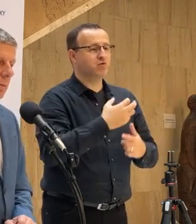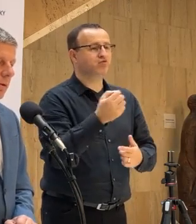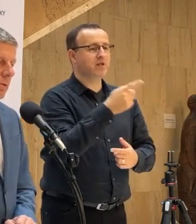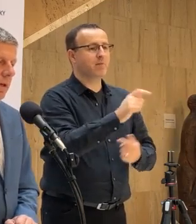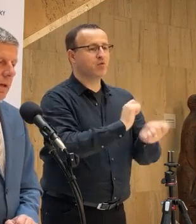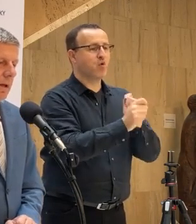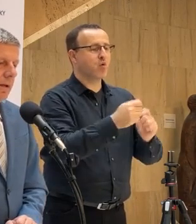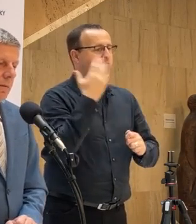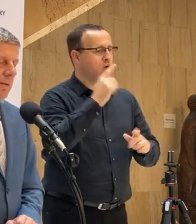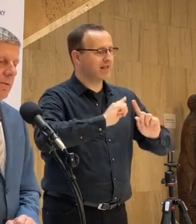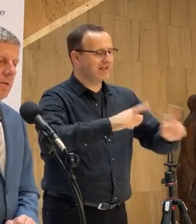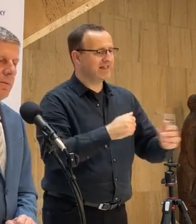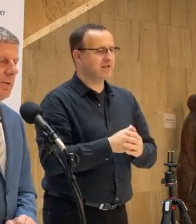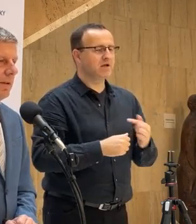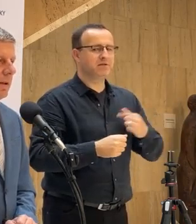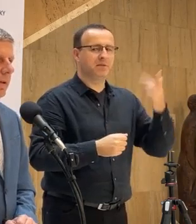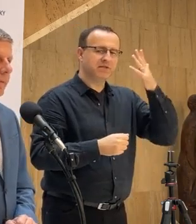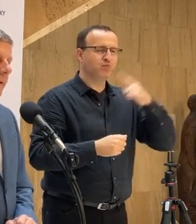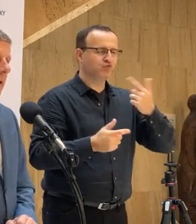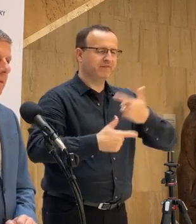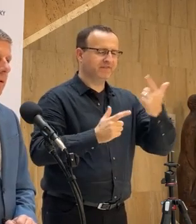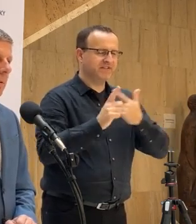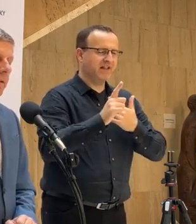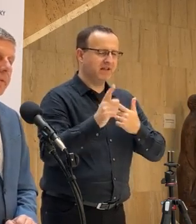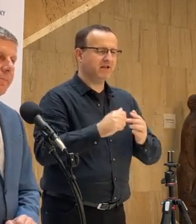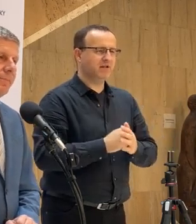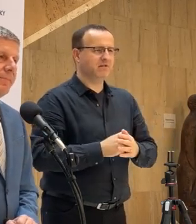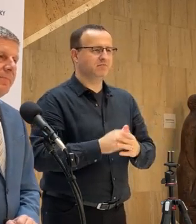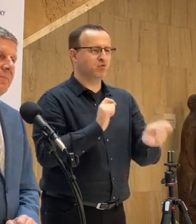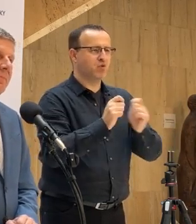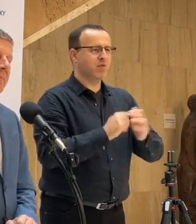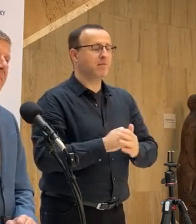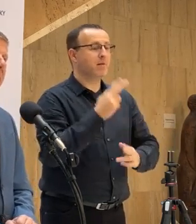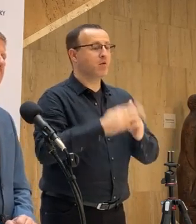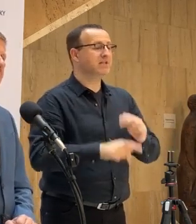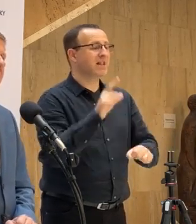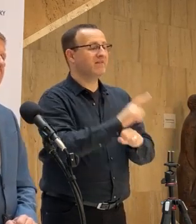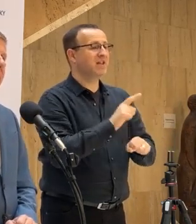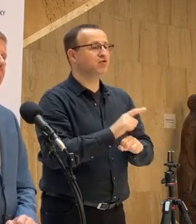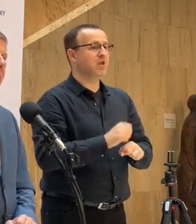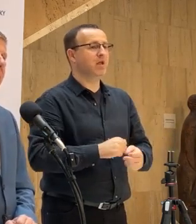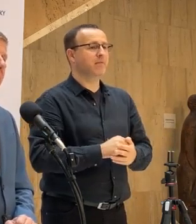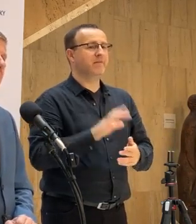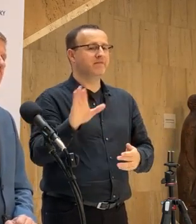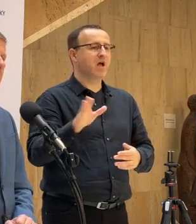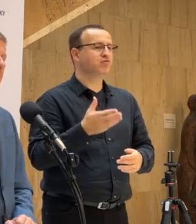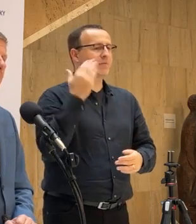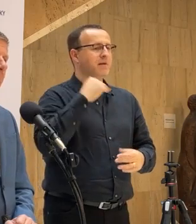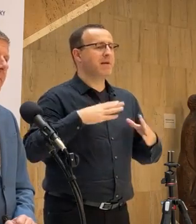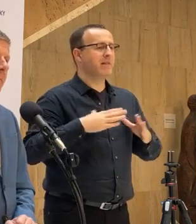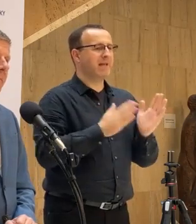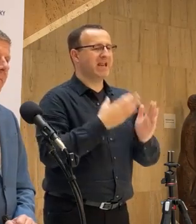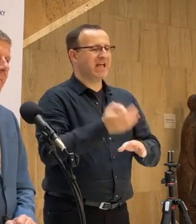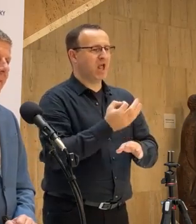tam dohodlo, bol trošku iný, ale myslím si, že by to vysvetlili. A dohodneme sa. Posledné dva týždňa sa mimoriadne aktivizujú Váš predchodca Marek